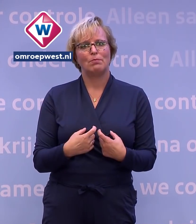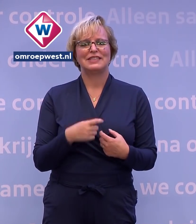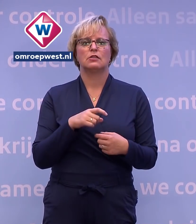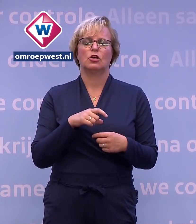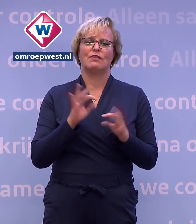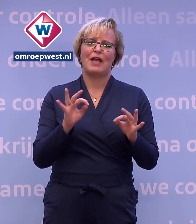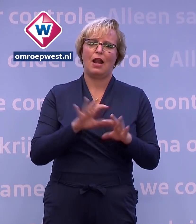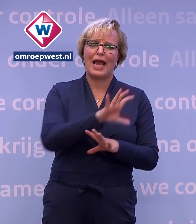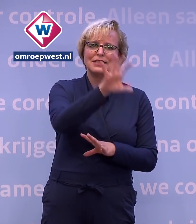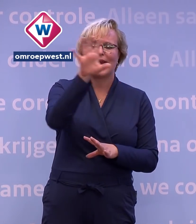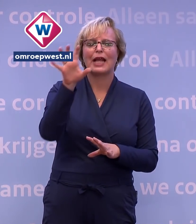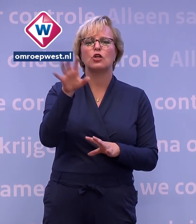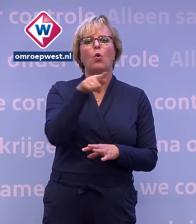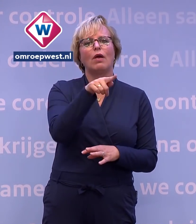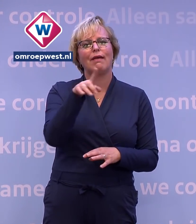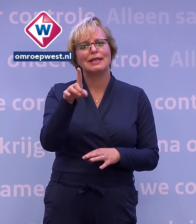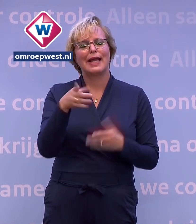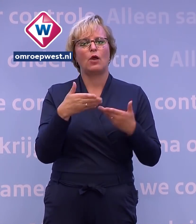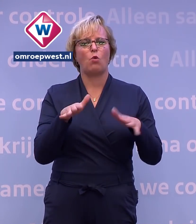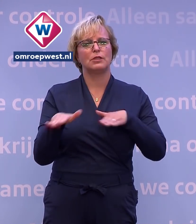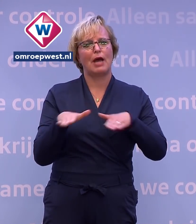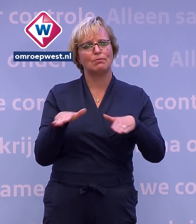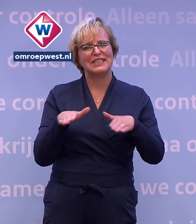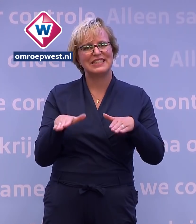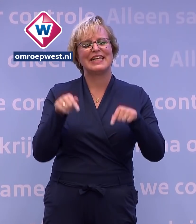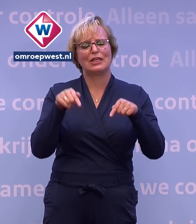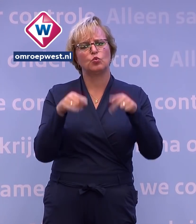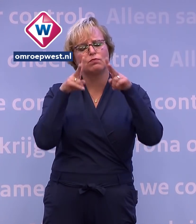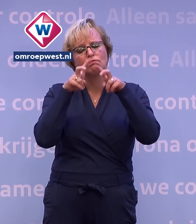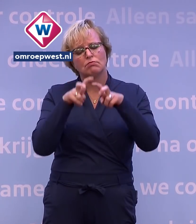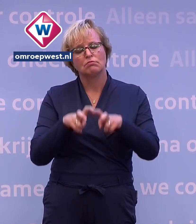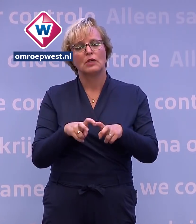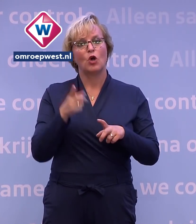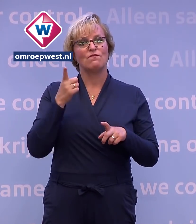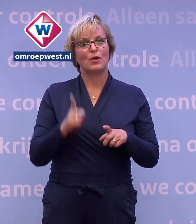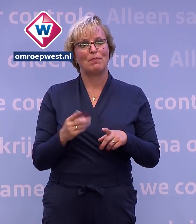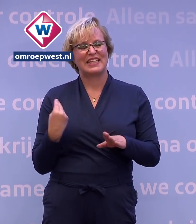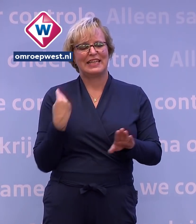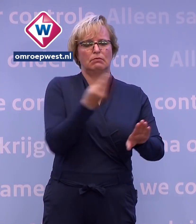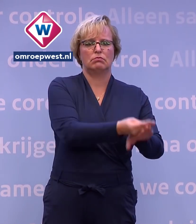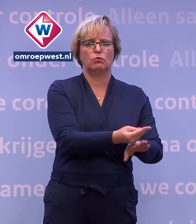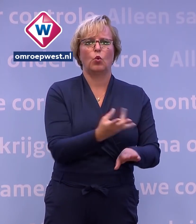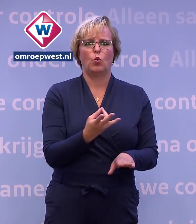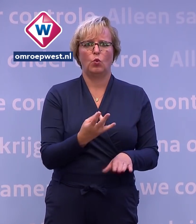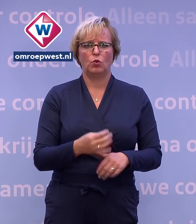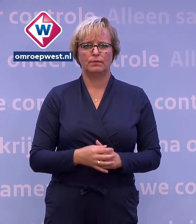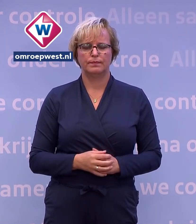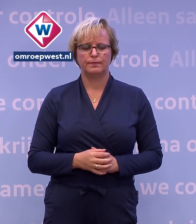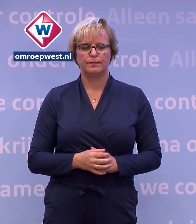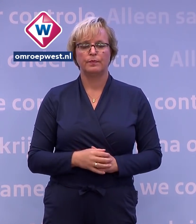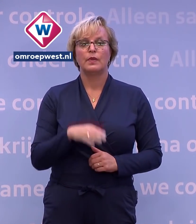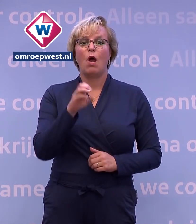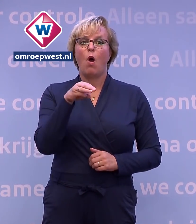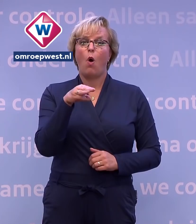veiligheidsregio's, de GGD en het Openbaar Ministerie, werken we uit hoe die verplichting dan ook opgelegd kan worden. Het